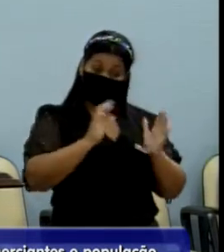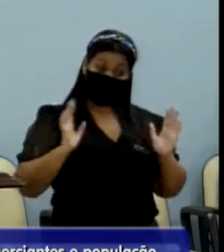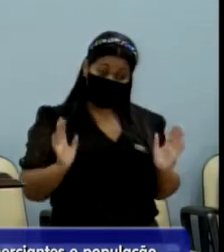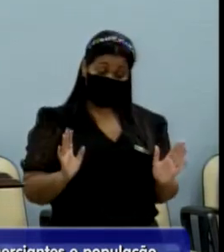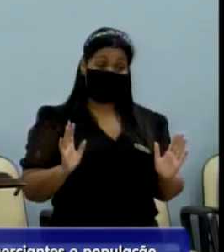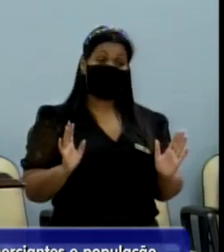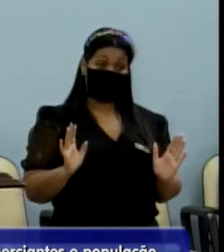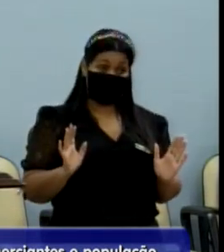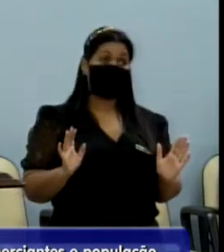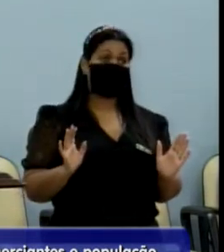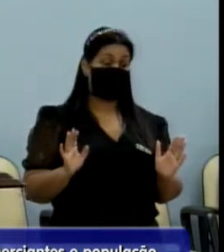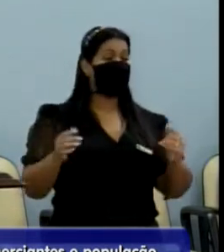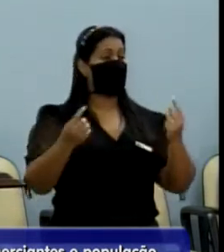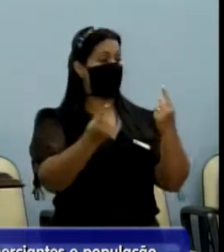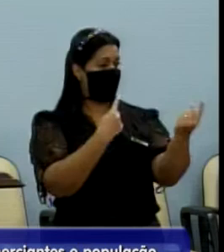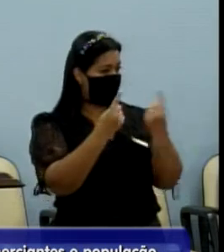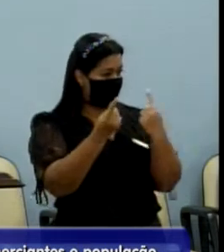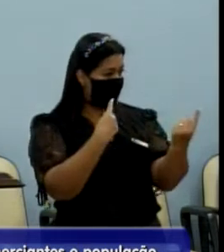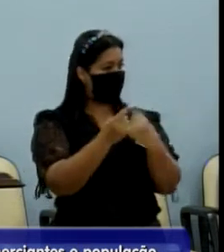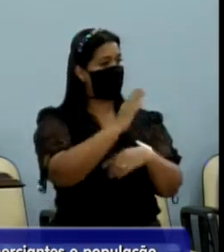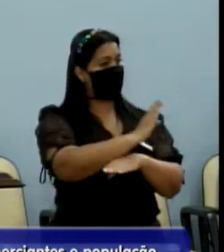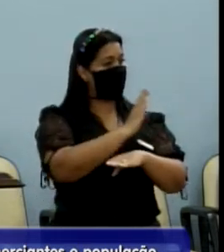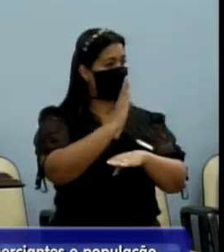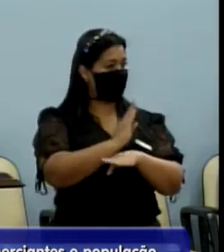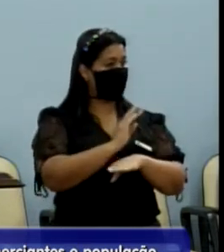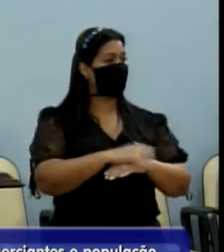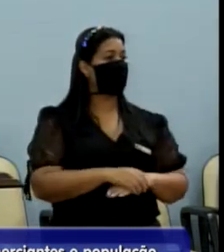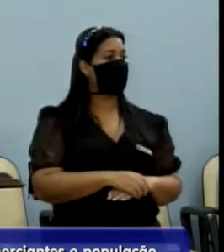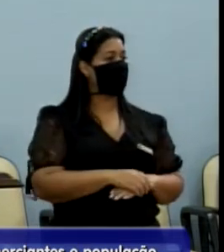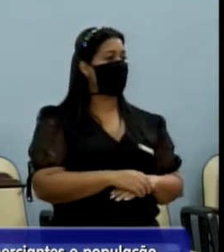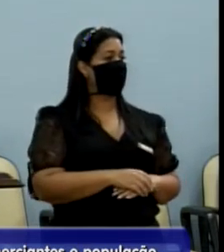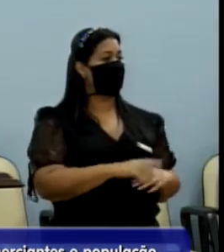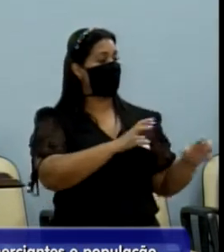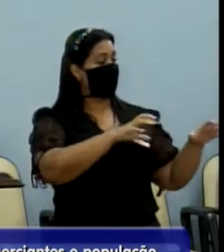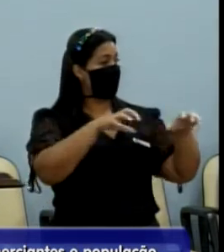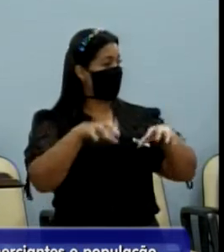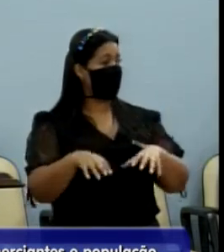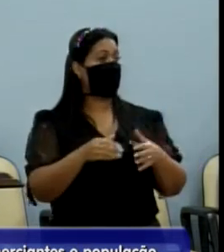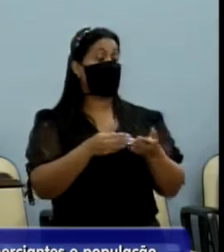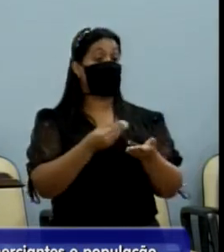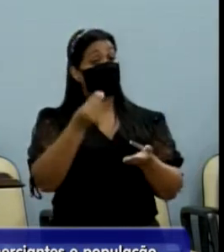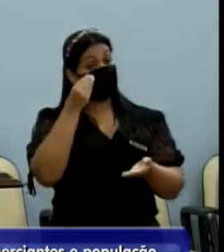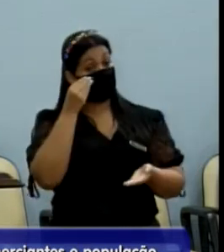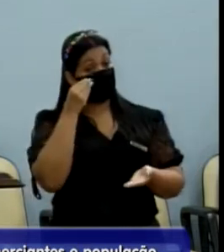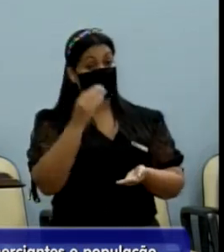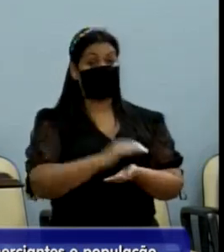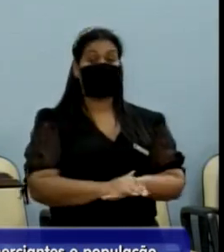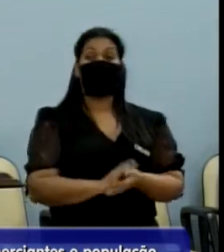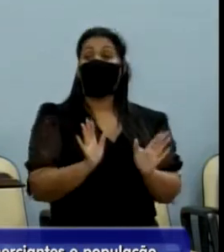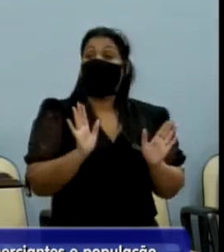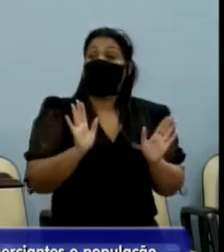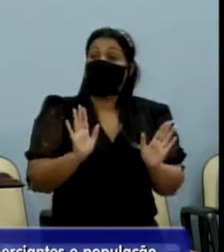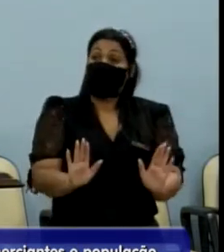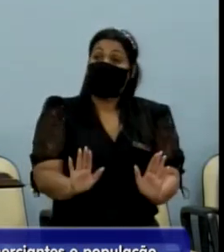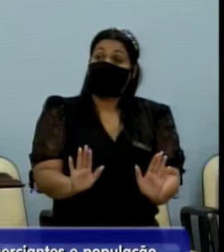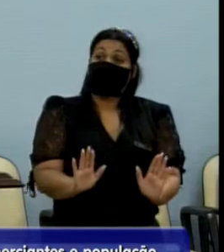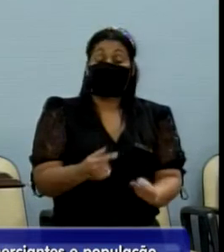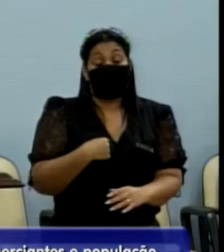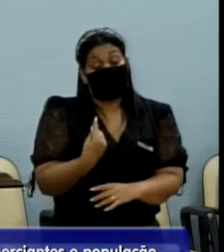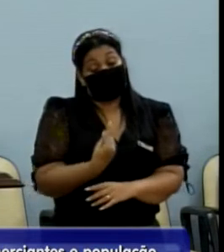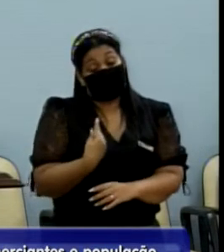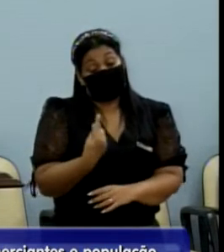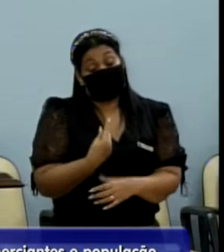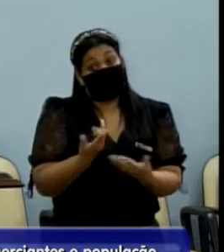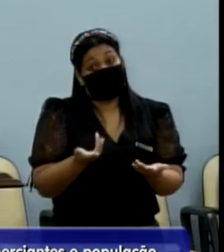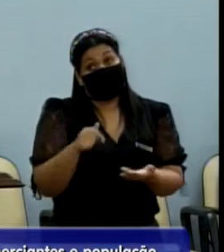Quando trouxeram da Avenida Badibacite para cá, eu tentei mobilizar. Infelizmente, eu estava sozinho